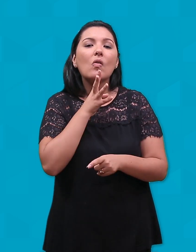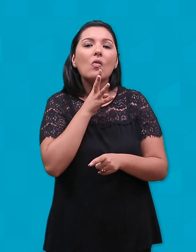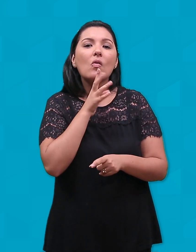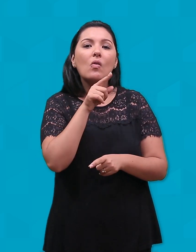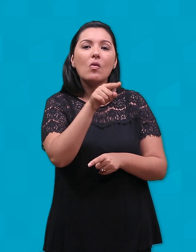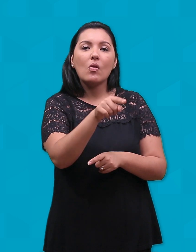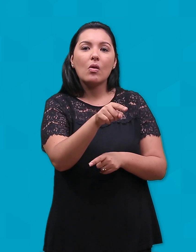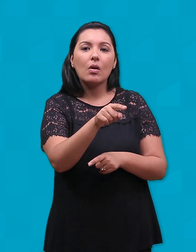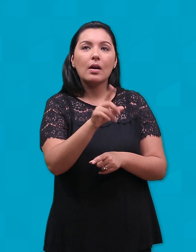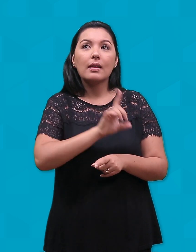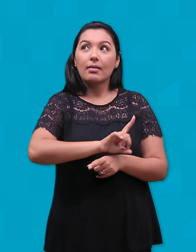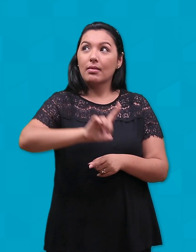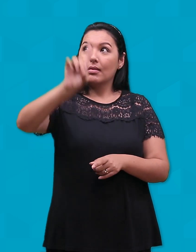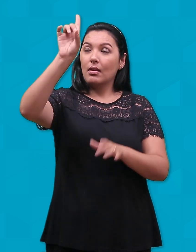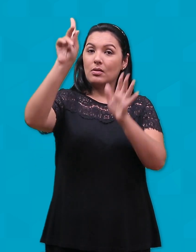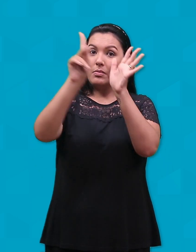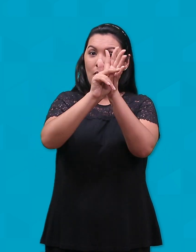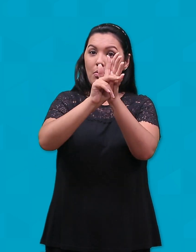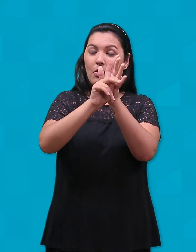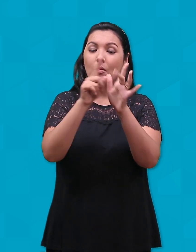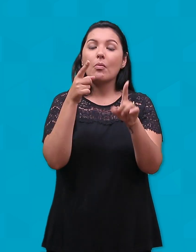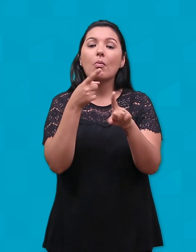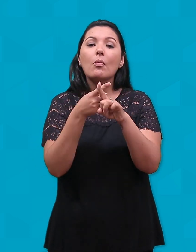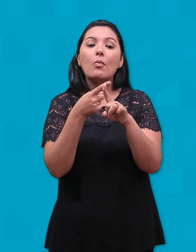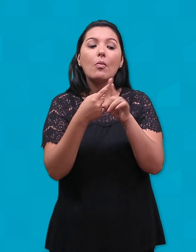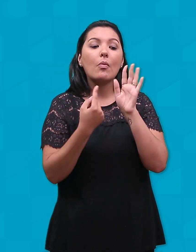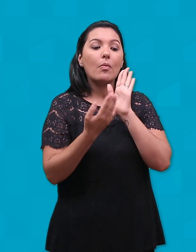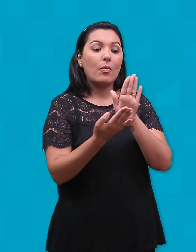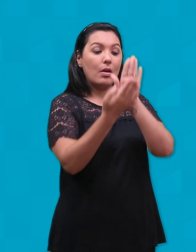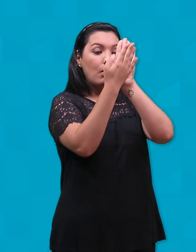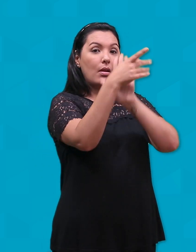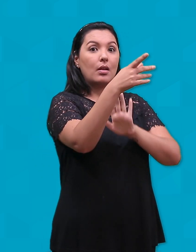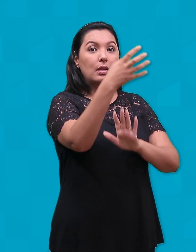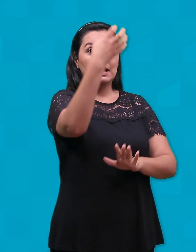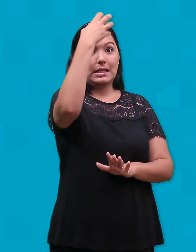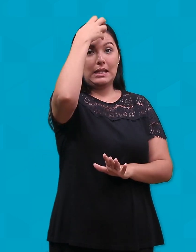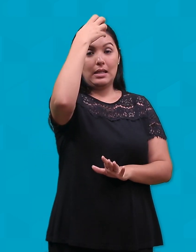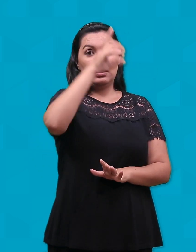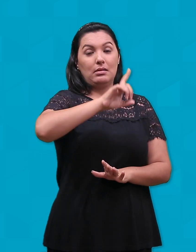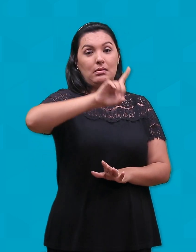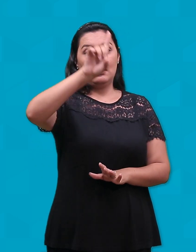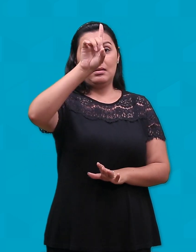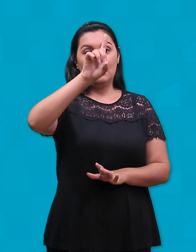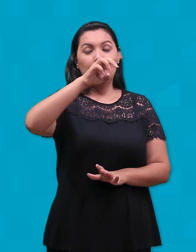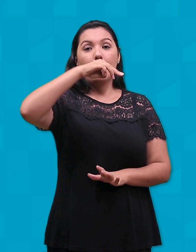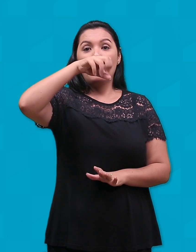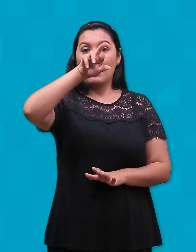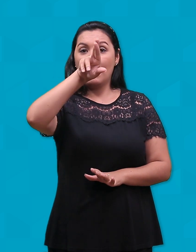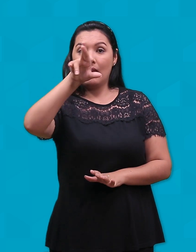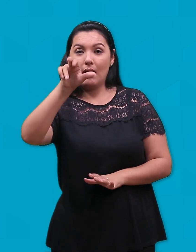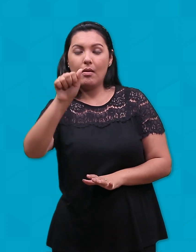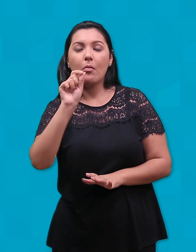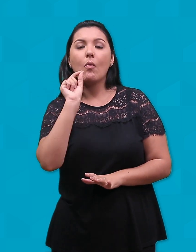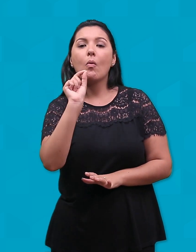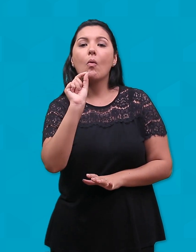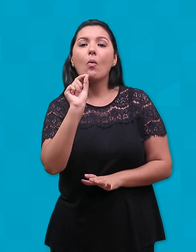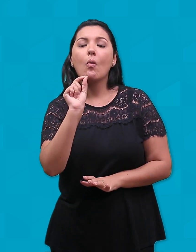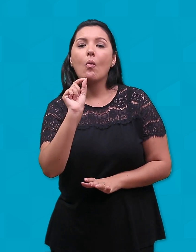sua divindade. Eles estavam diante de um rei divino. E a mirra é o reconhecimento que este